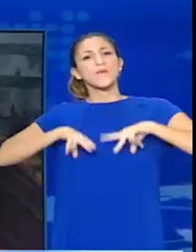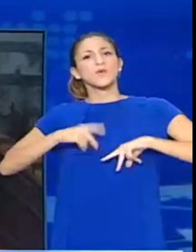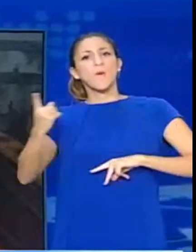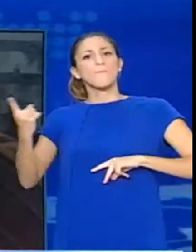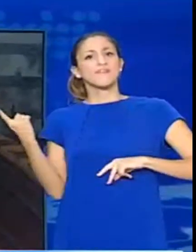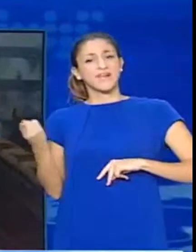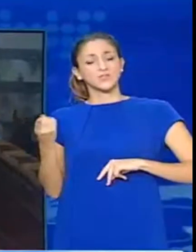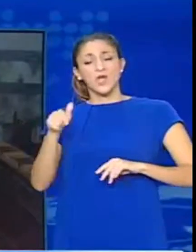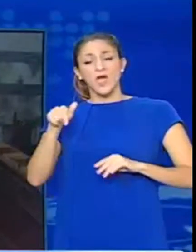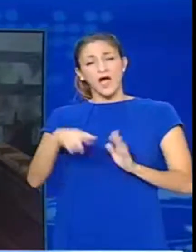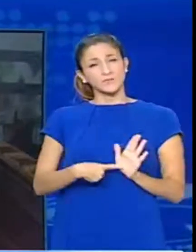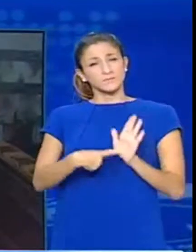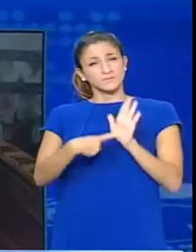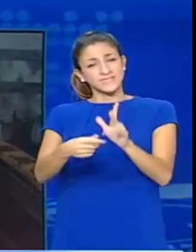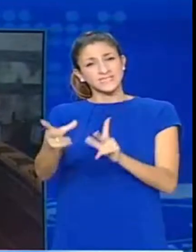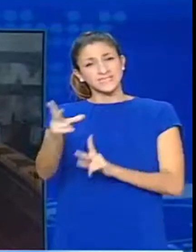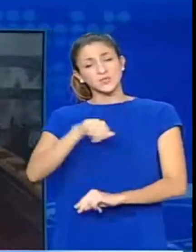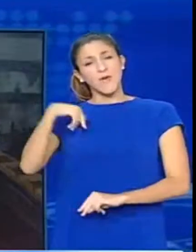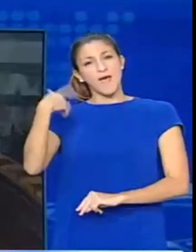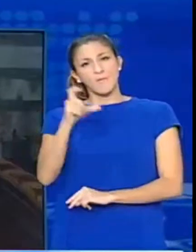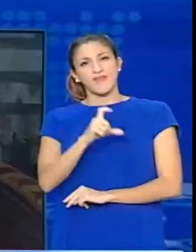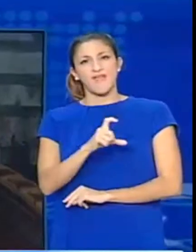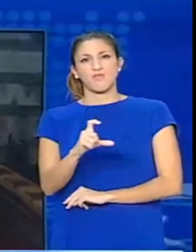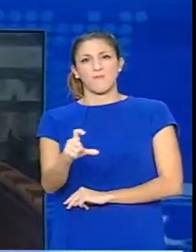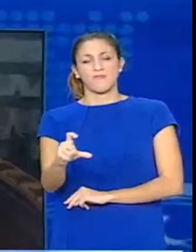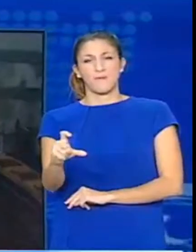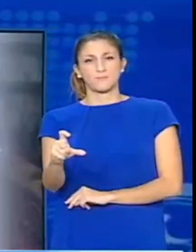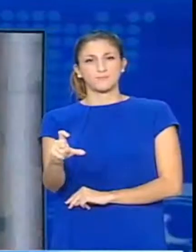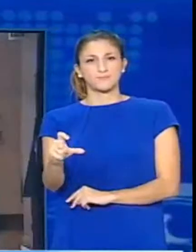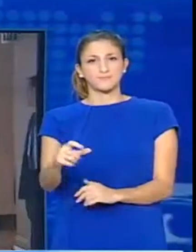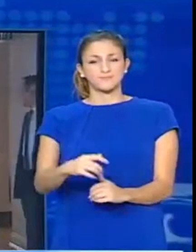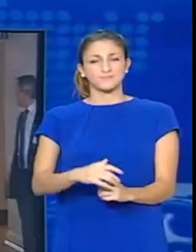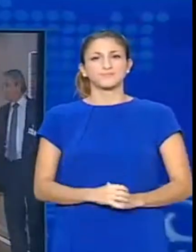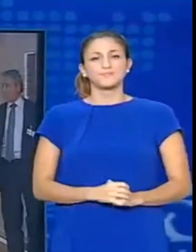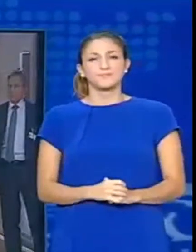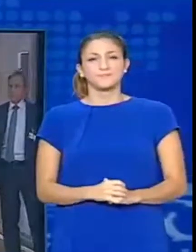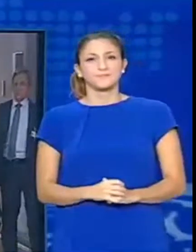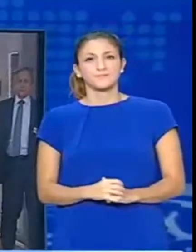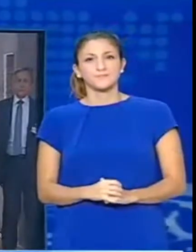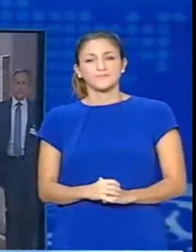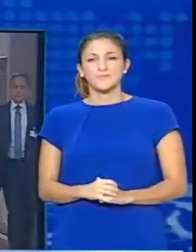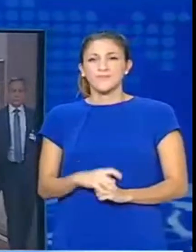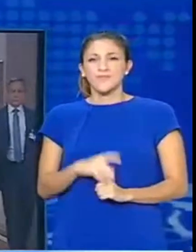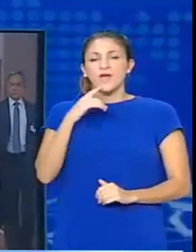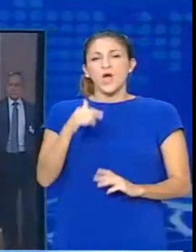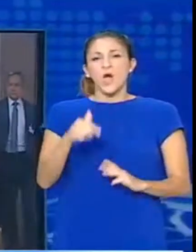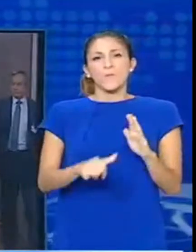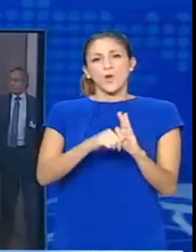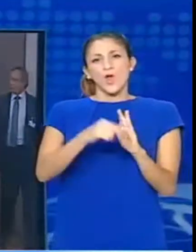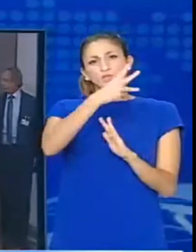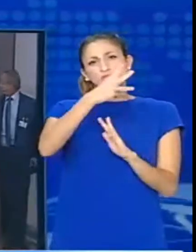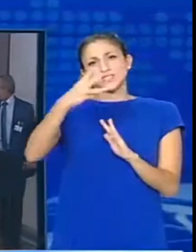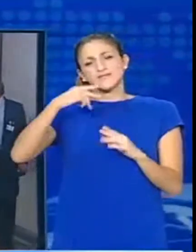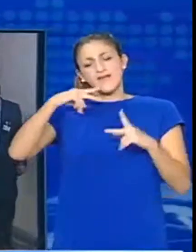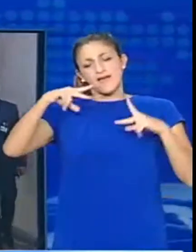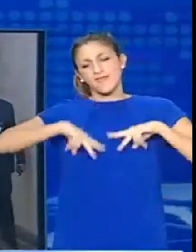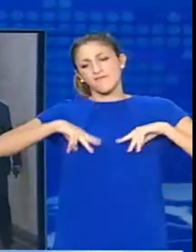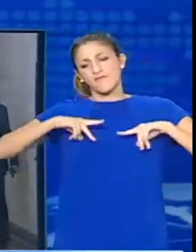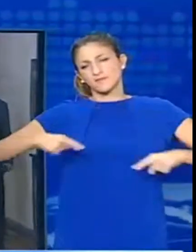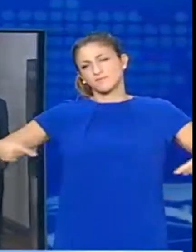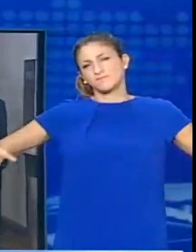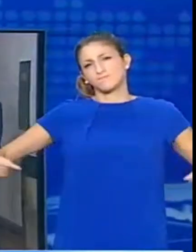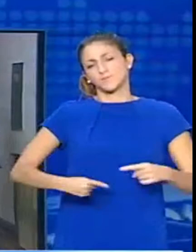Περιβάλλοντος που θα έρθει στην Ολομέλεια την επόμενη εβδομάδα. Σύγκρουση μεταξύ του Προέδρου του ΣΥΡΙΖΑ και της κυβέρνησης